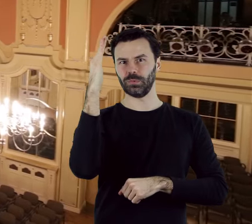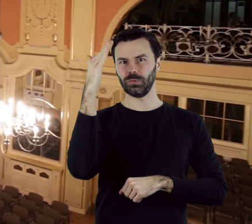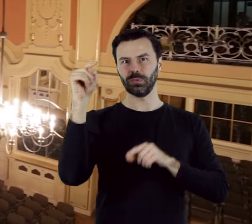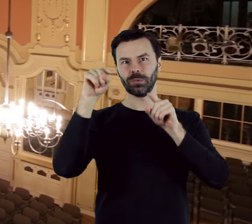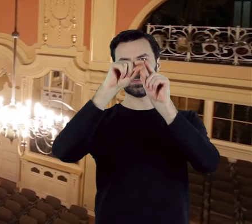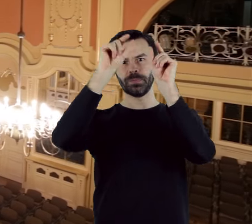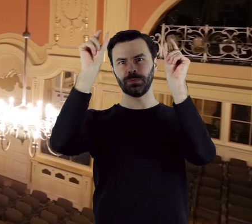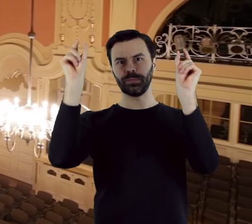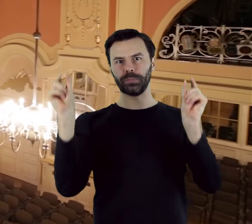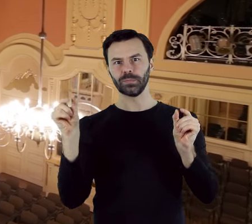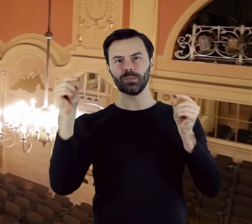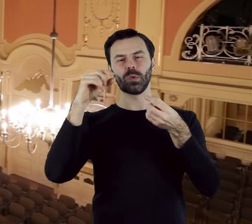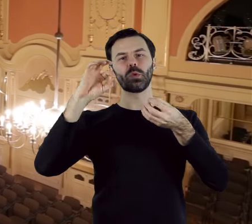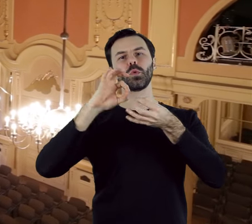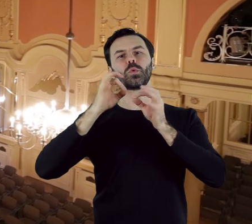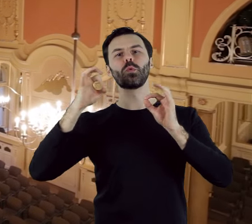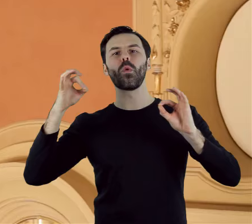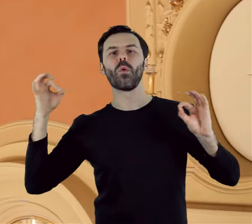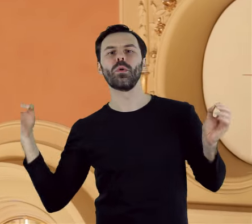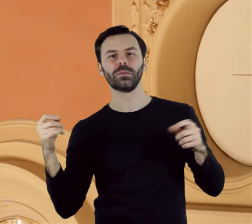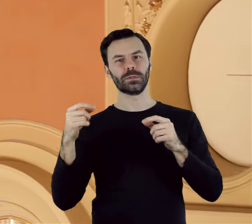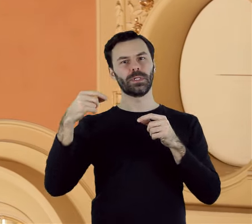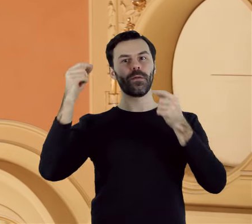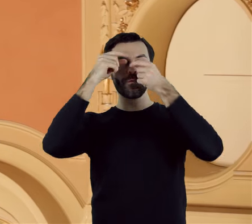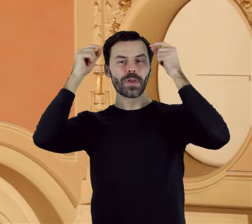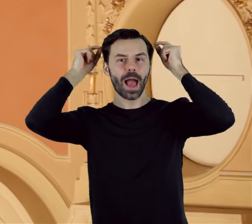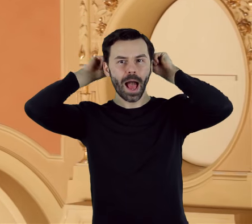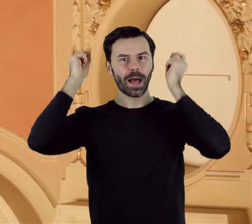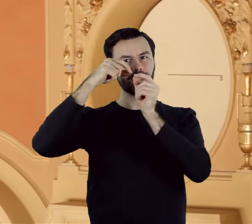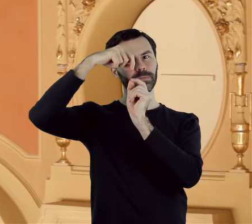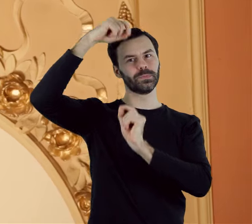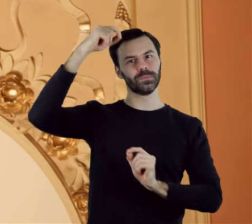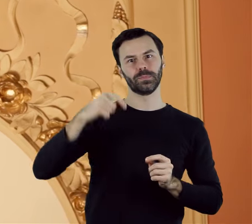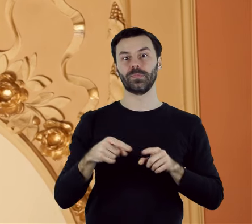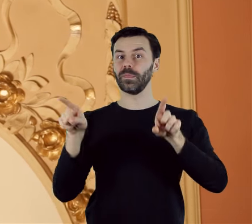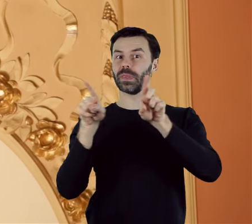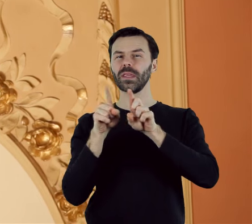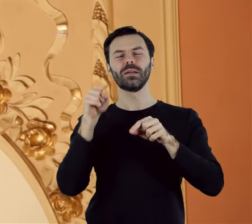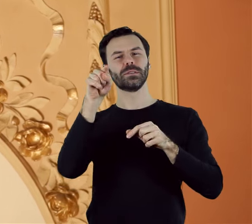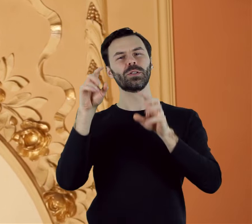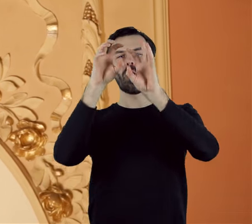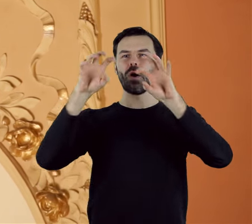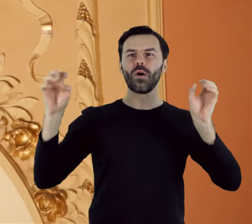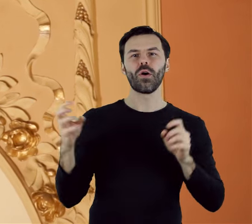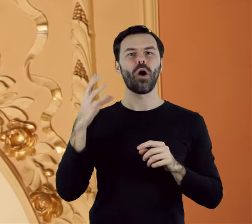są złoconą dekoracją z motywem wianka przywiązanego wstęgą z kokardą oraz girlandą owocowo-kwiatową.